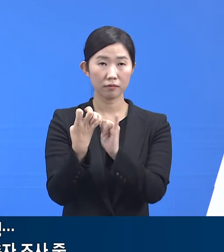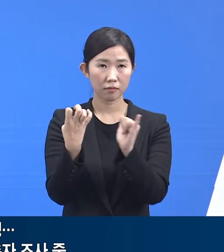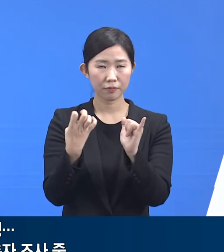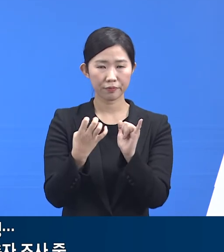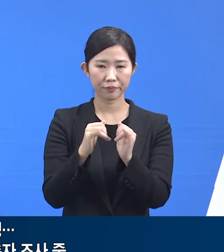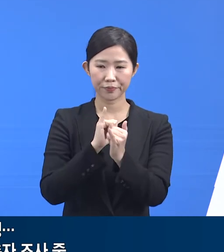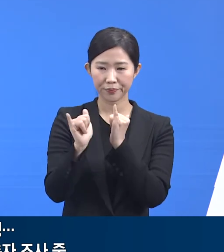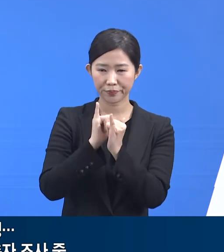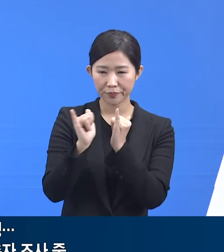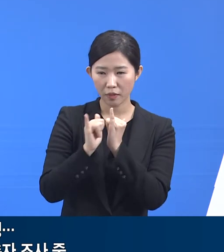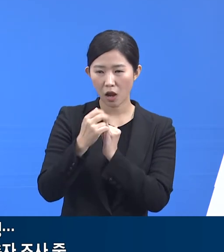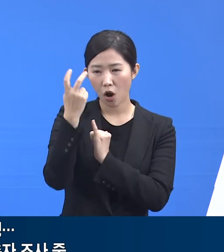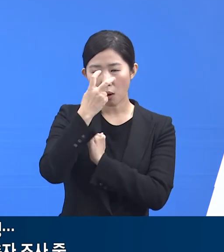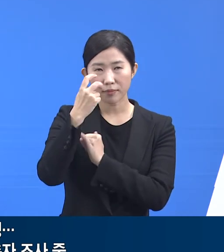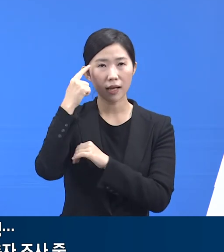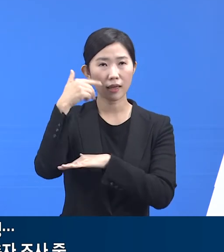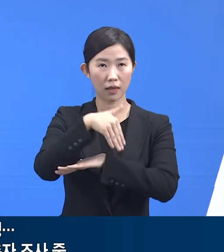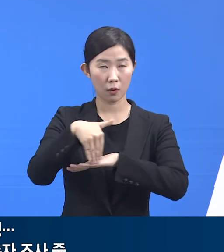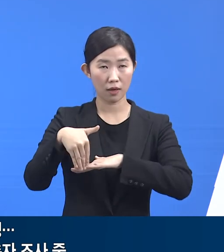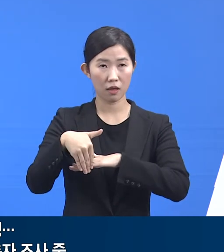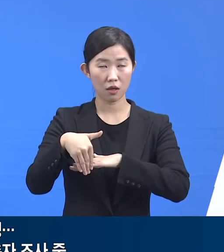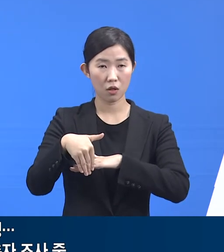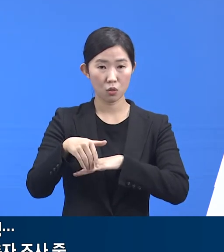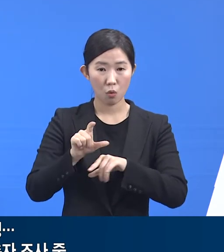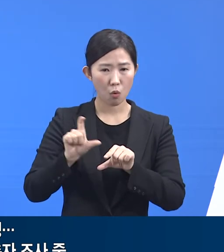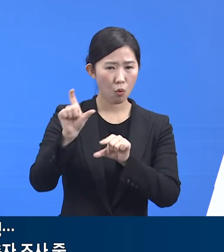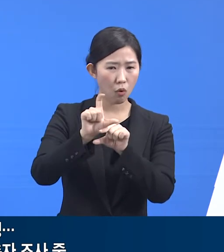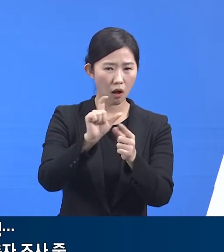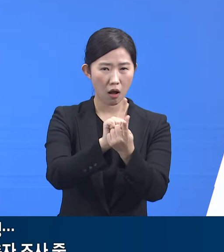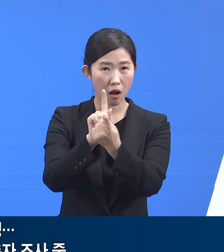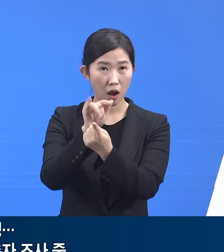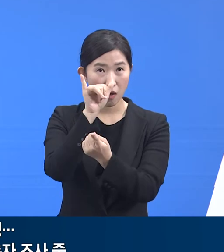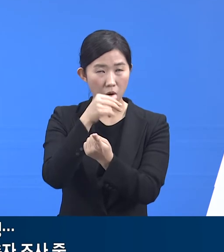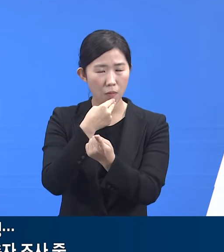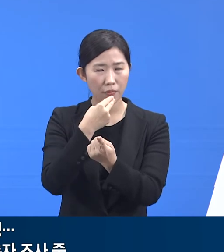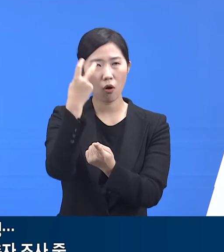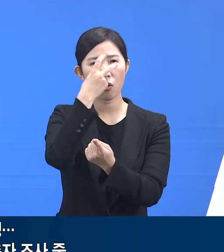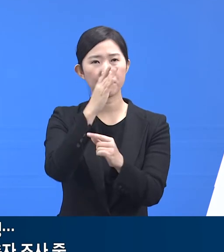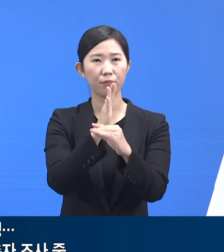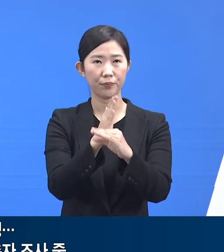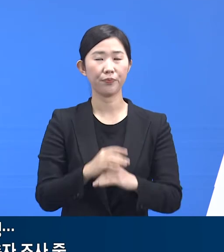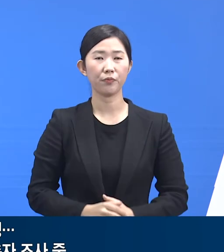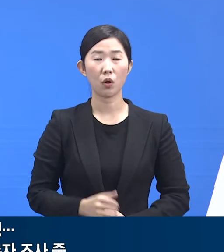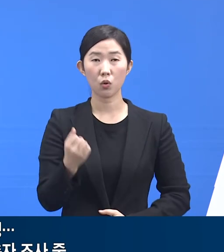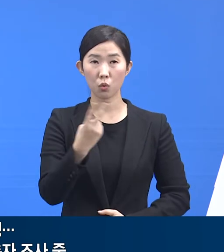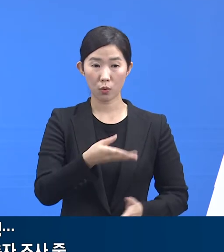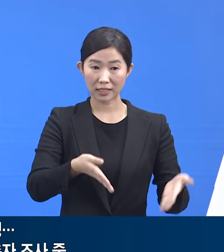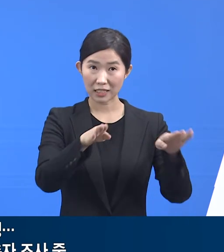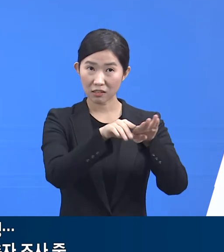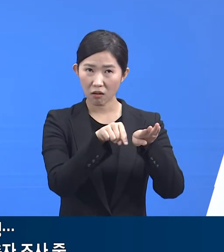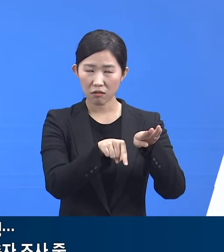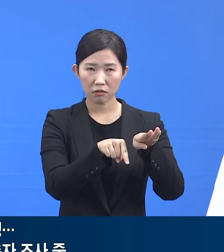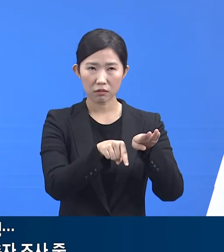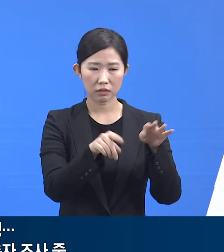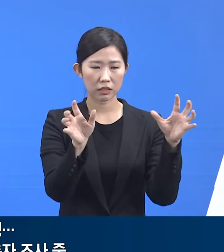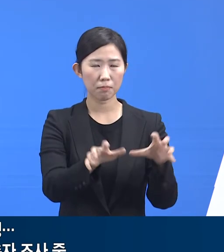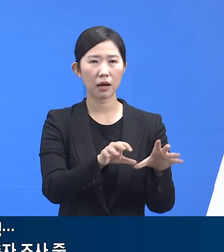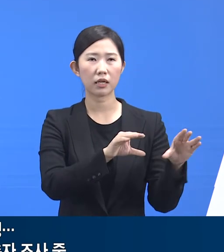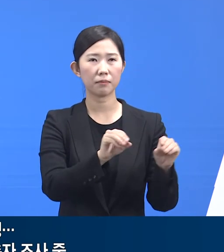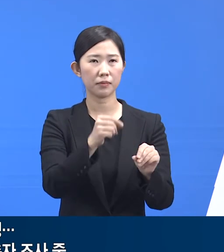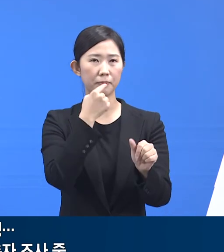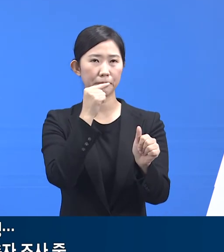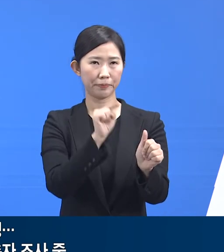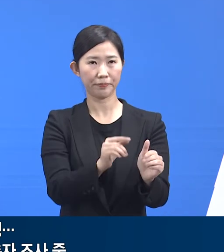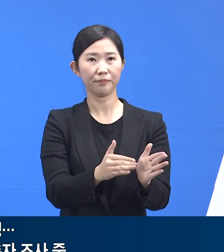추가 접촉자를 조사 중입니다. 또한 시설에 대해서는 집합금지 행정명령 추시를 하였습니다.